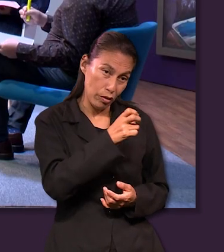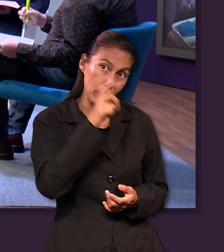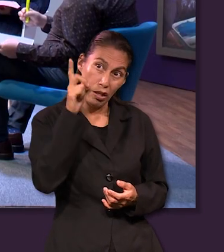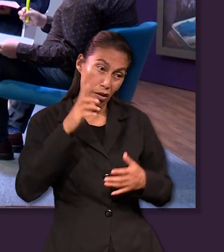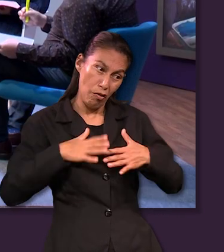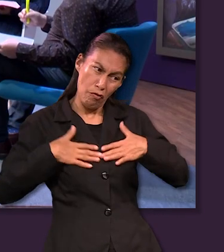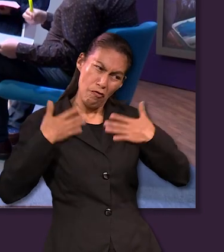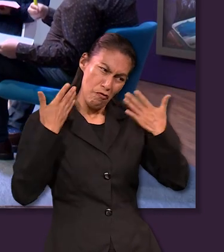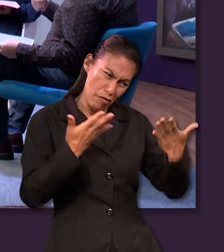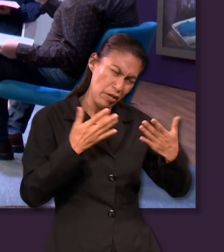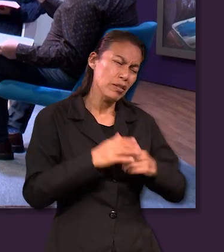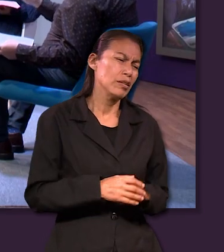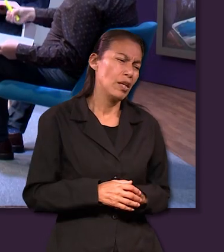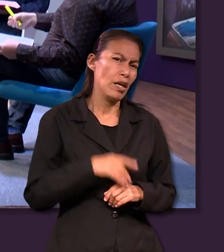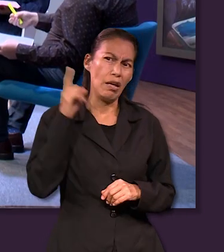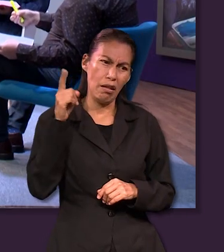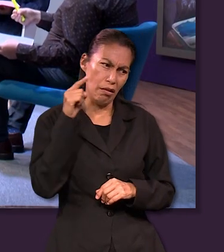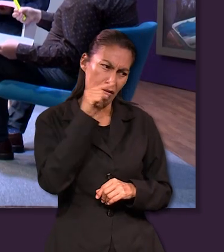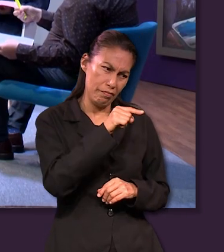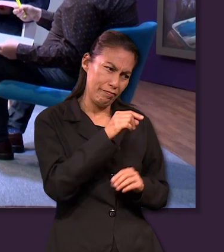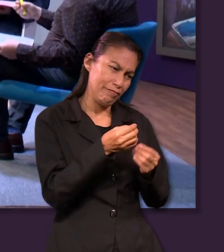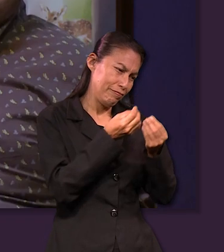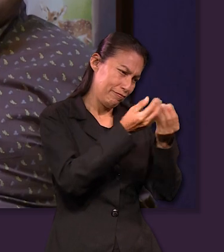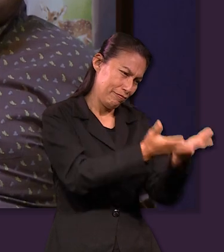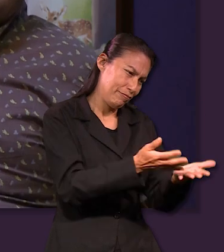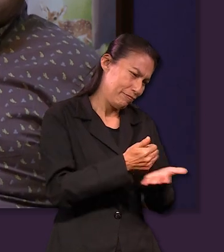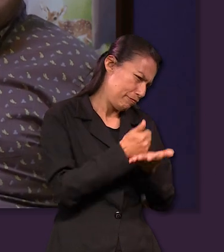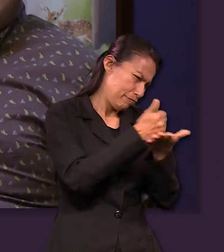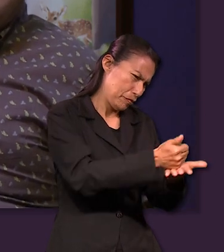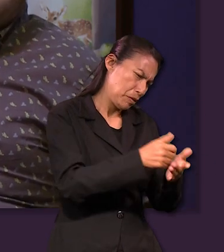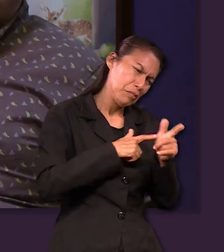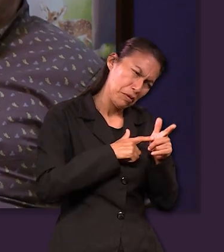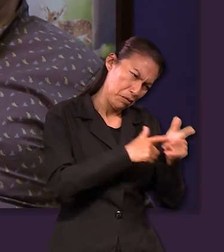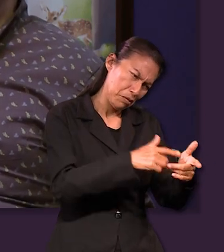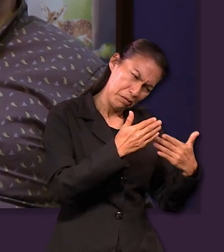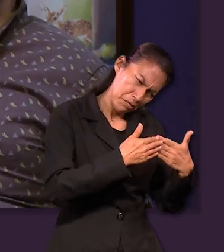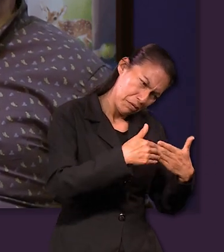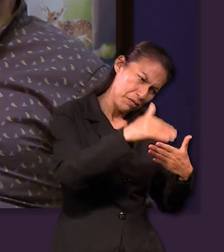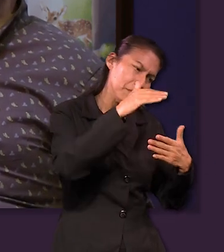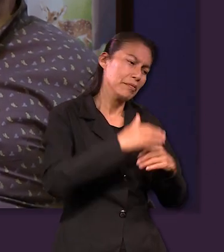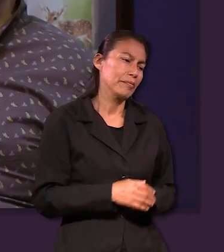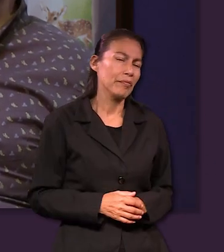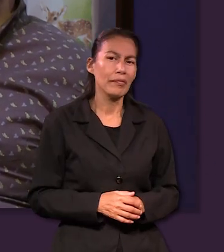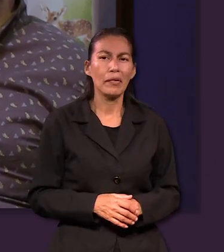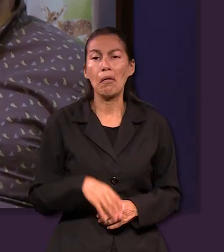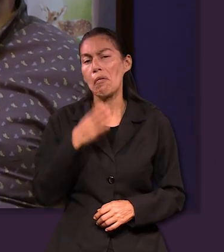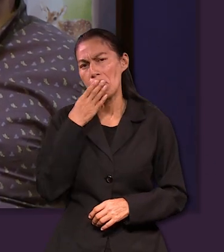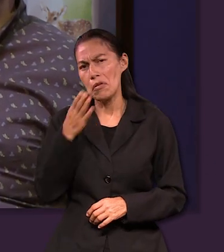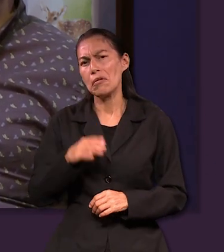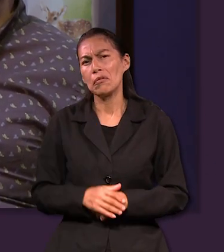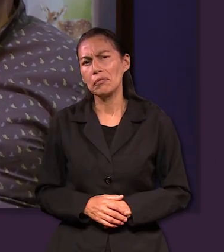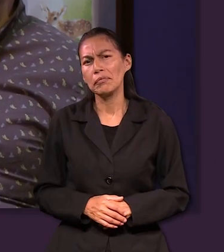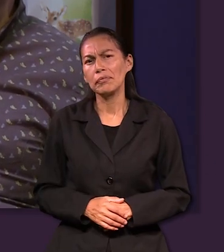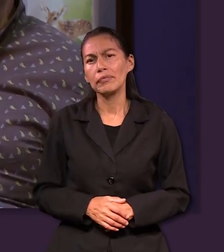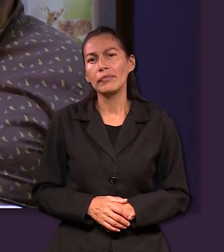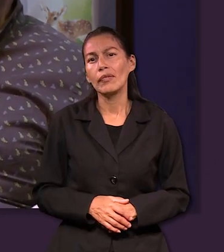llamado le permitirá superar lo que haya que superar y le dará los recursos para que él pueda continuar muy bien muy